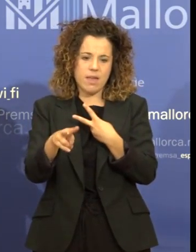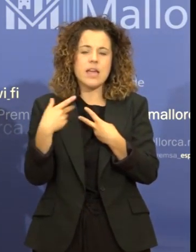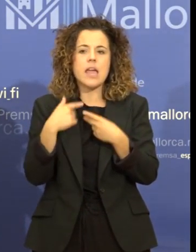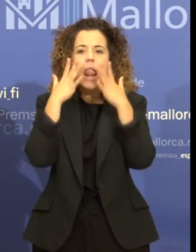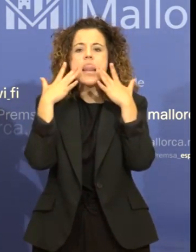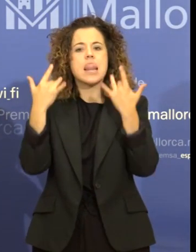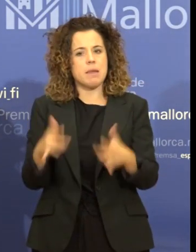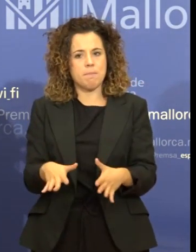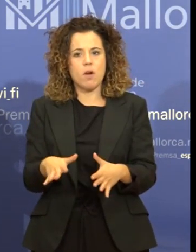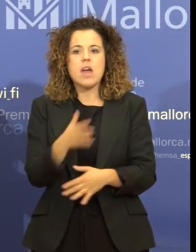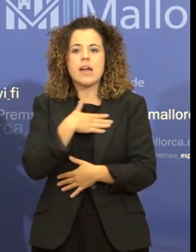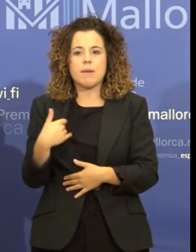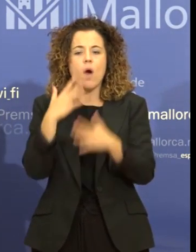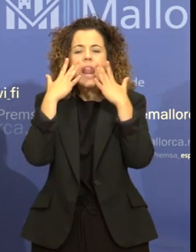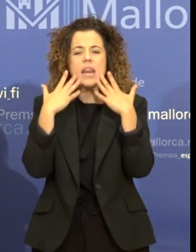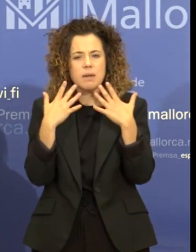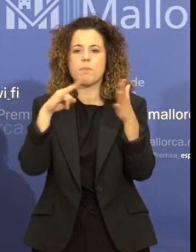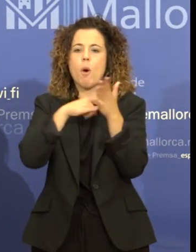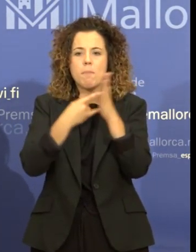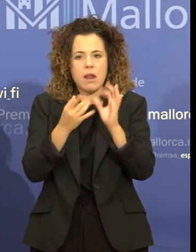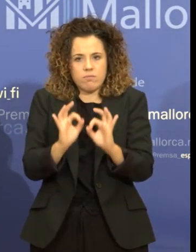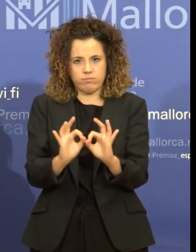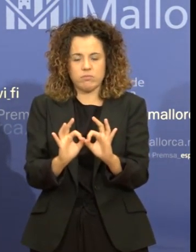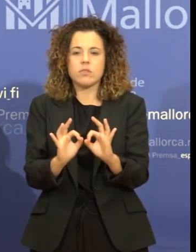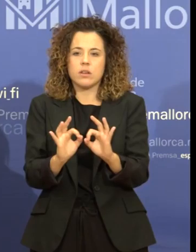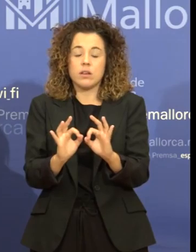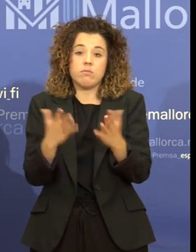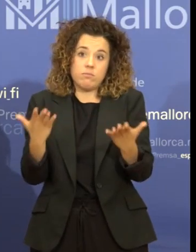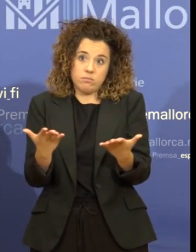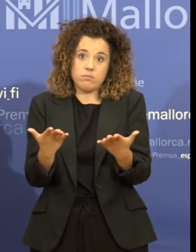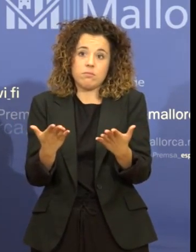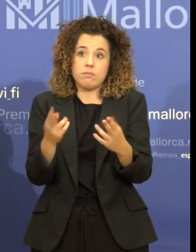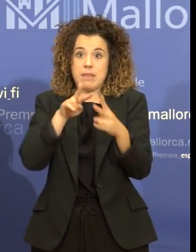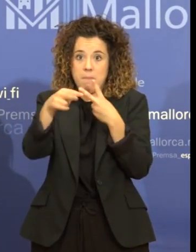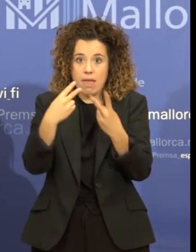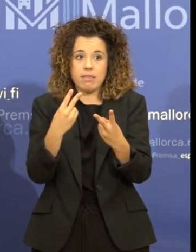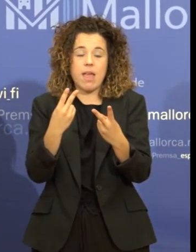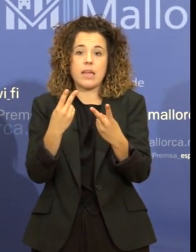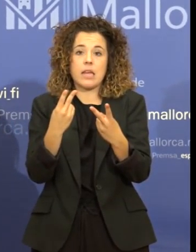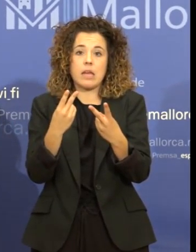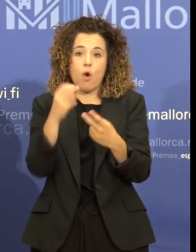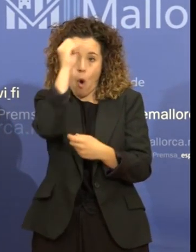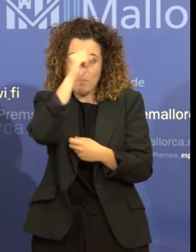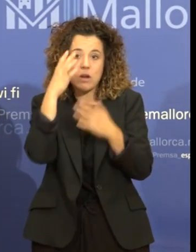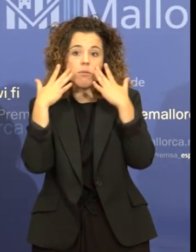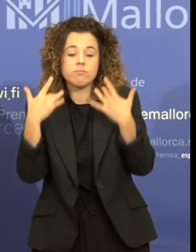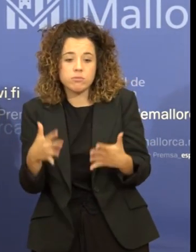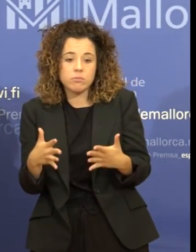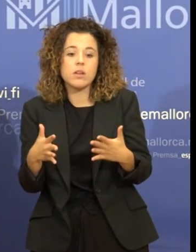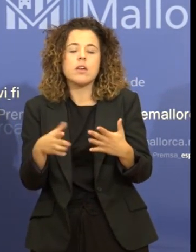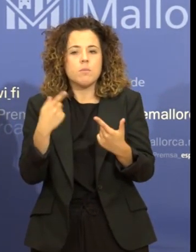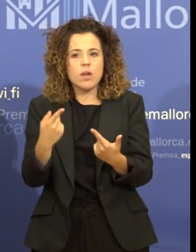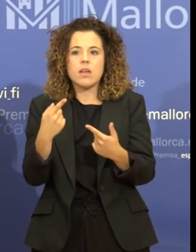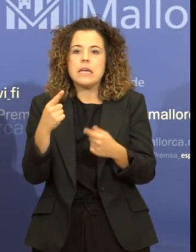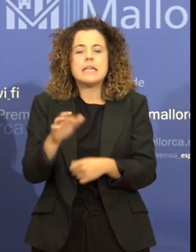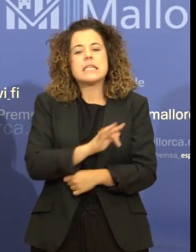cercant l'objectivitat amb aquest pla. I ja que es transparenti l'objectiu, la tercera pota ha